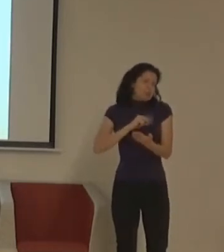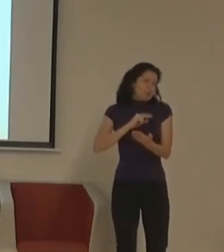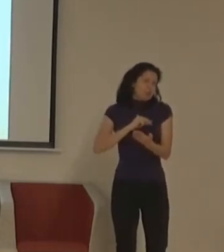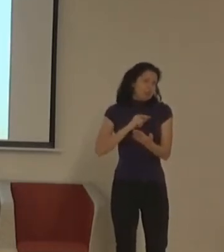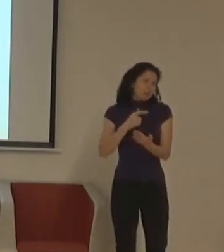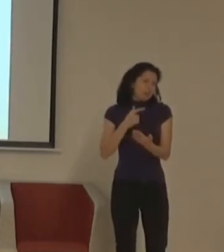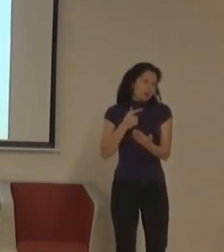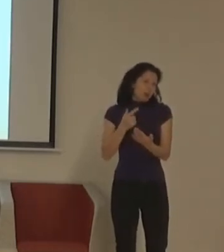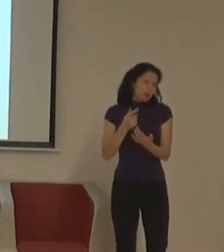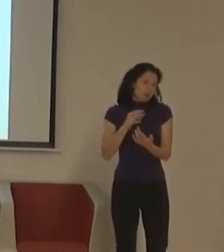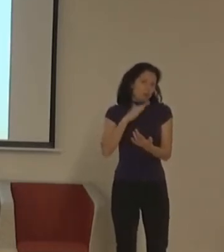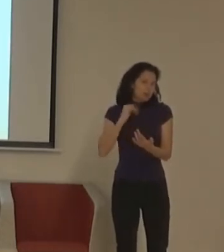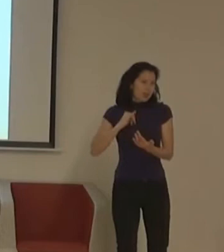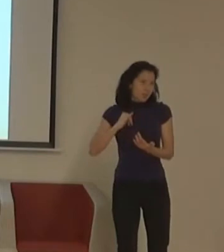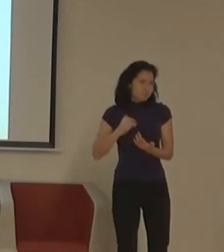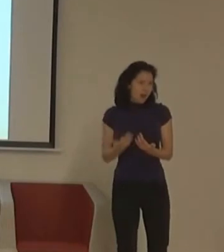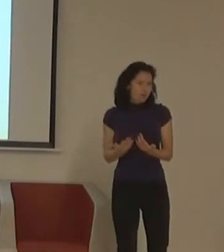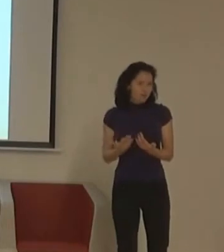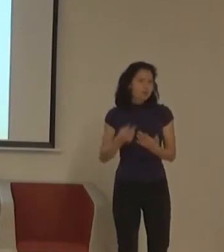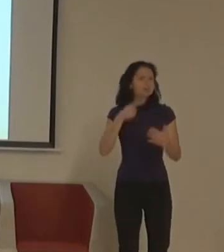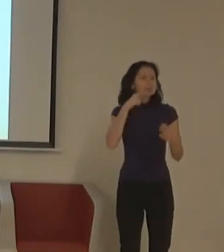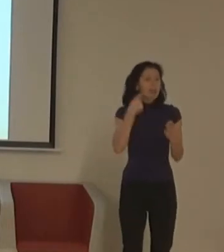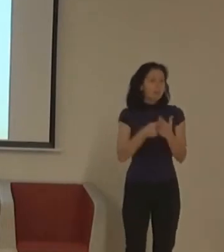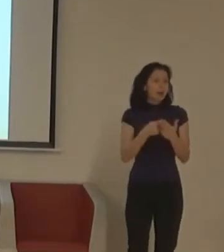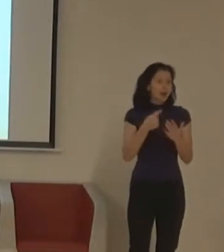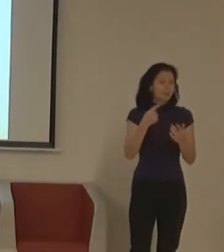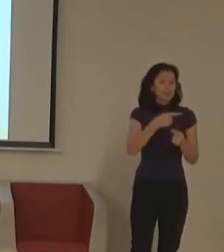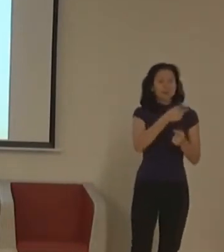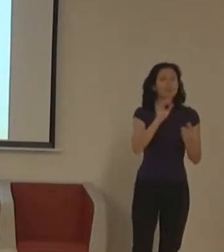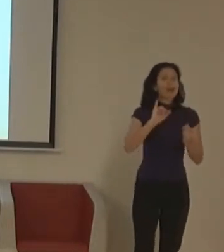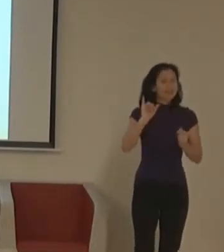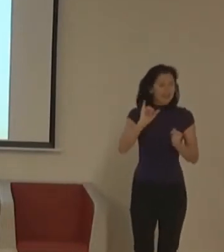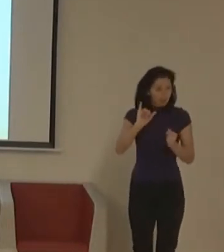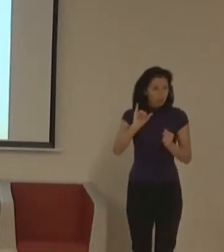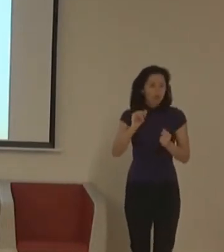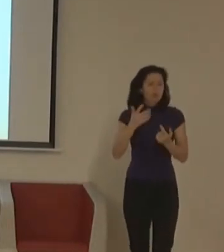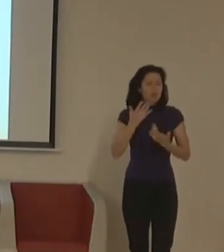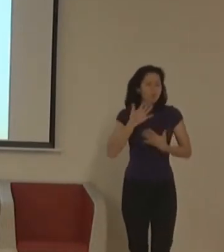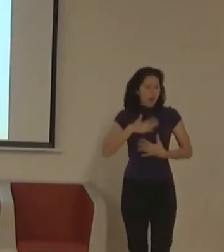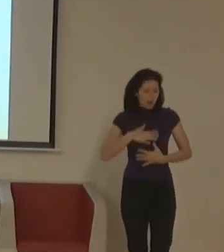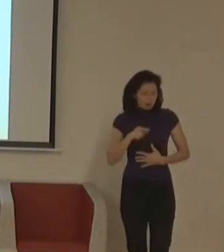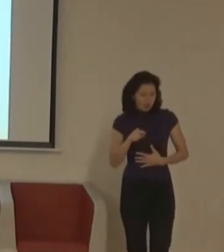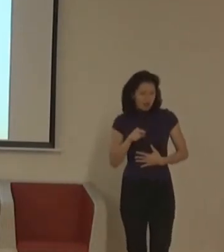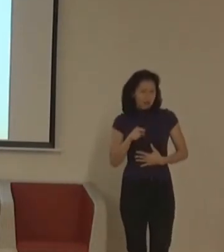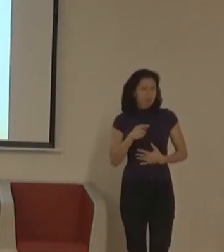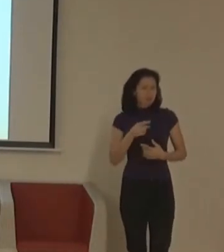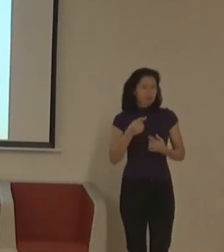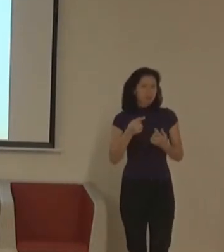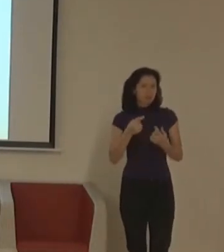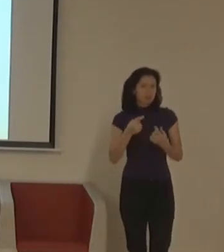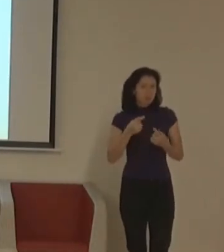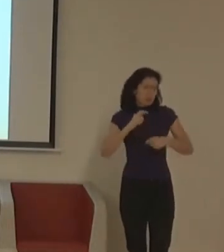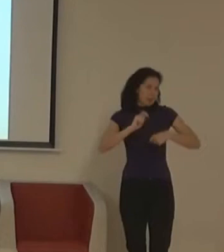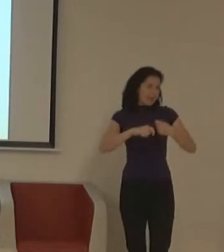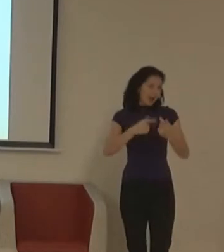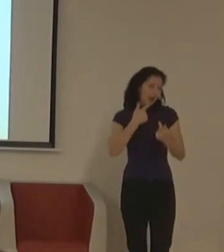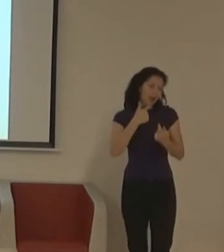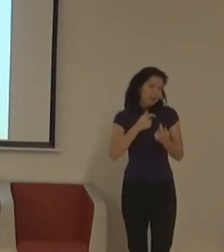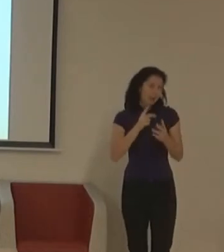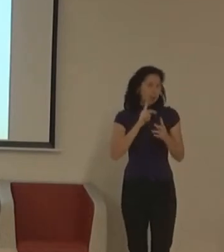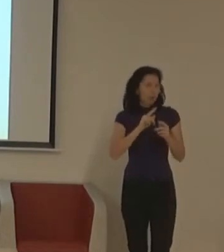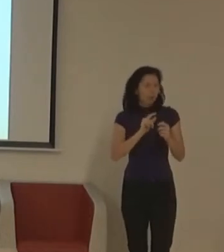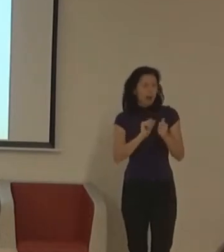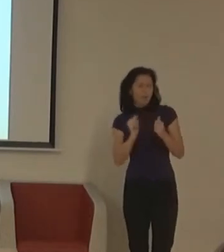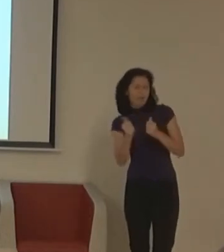rádi vlastně tak jako celkově a moc se k tomu nenutíte. Já nevím, komu z vás nejde basket a přitom každý týden prostě ve čtvrtek si zahrá? No